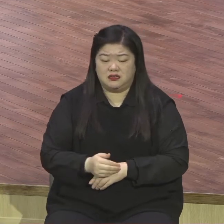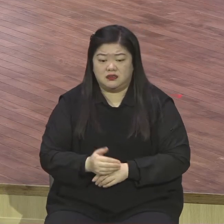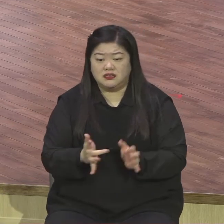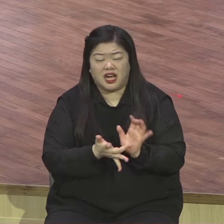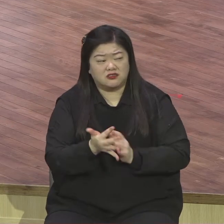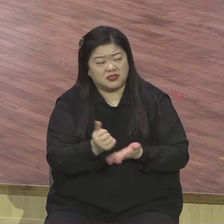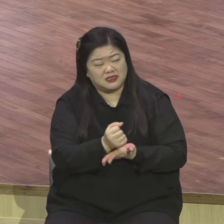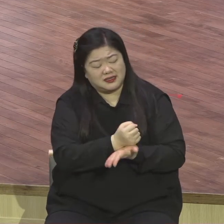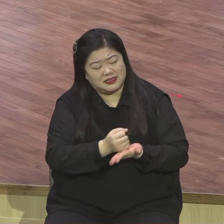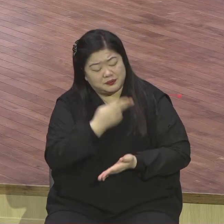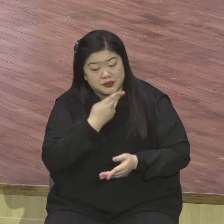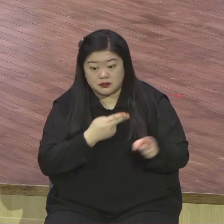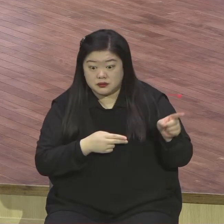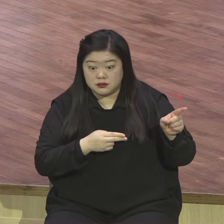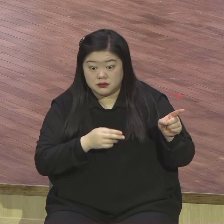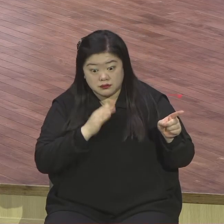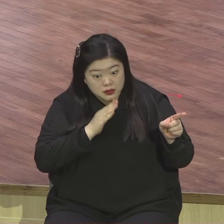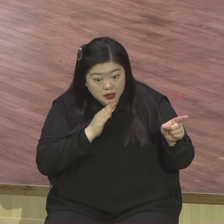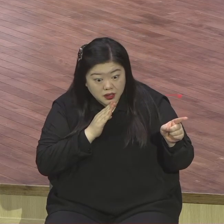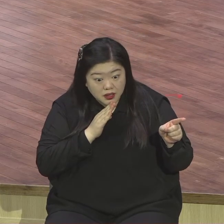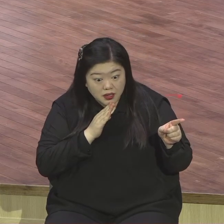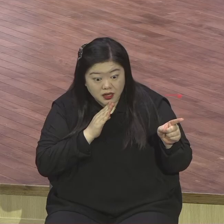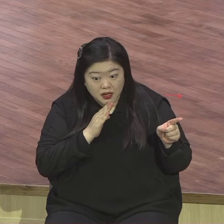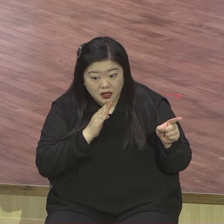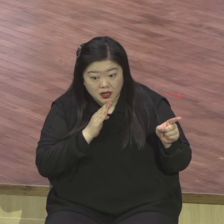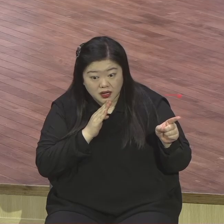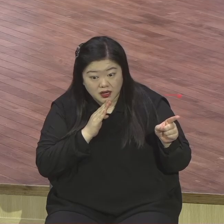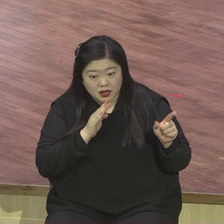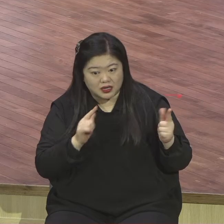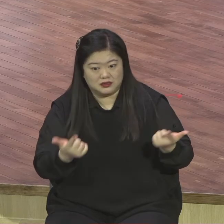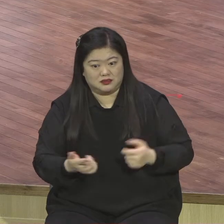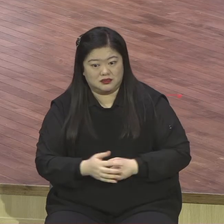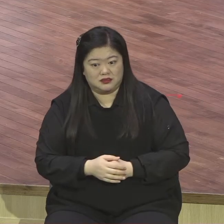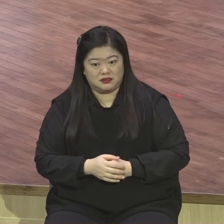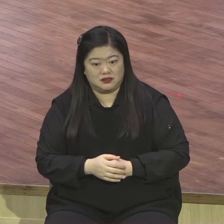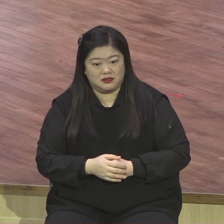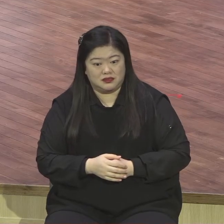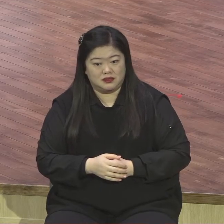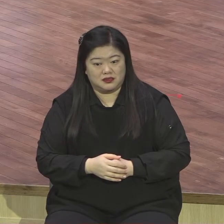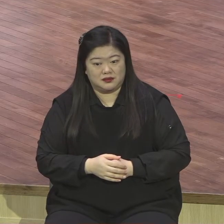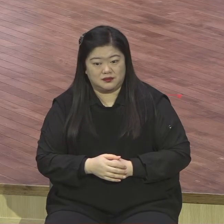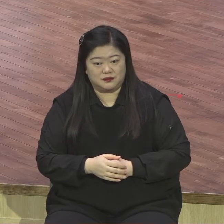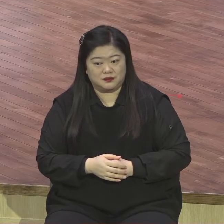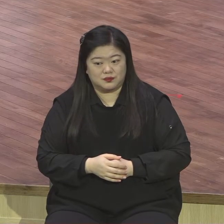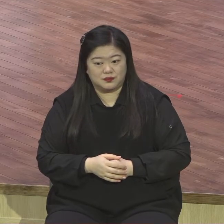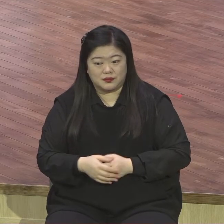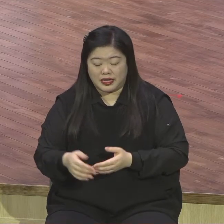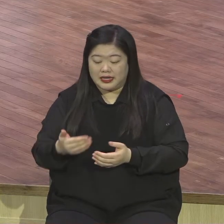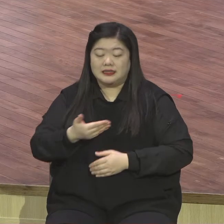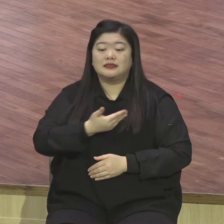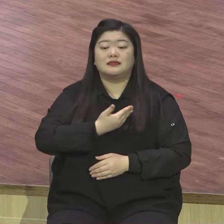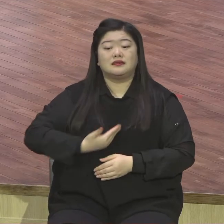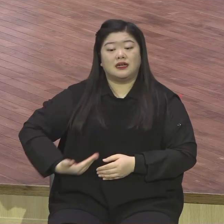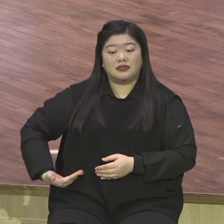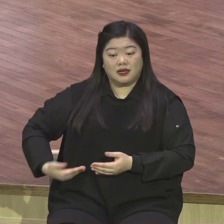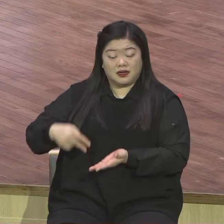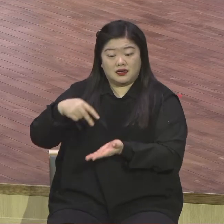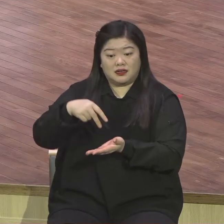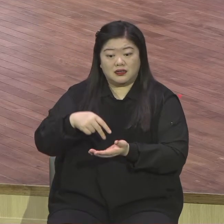우연히 자연현상이 일어난 것이 제자들을 제자들을 죽을 고생을 하게